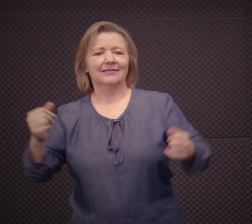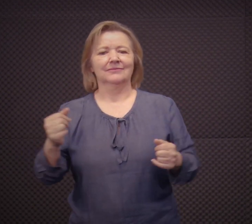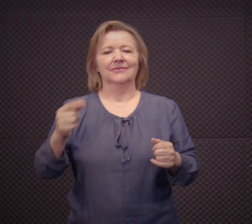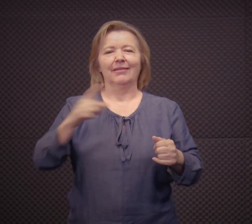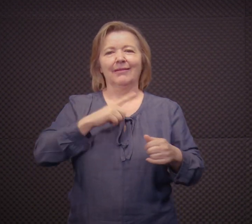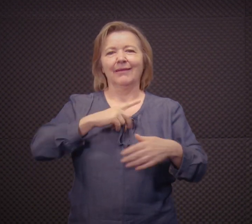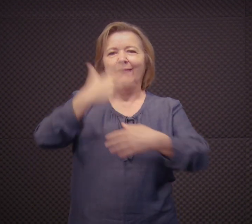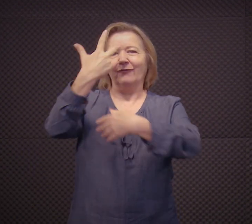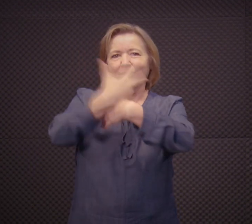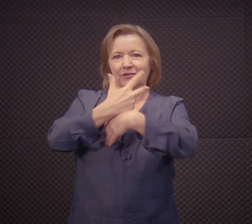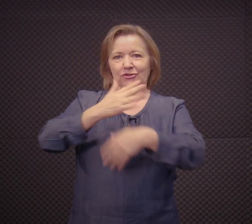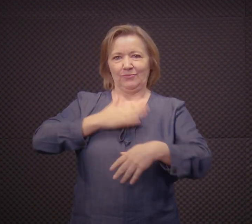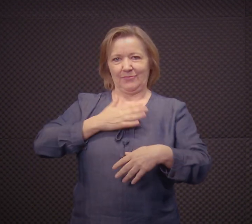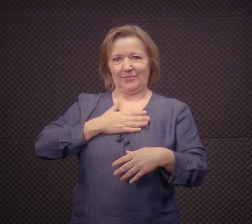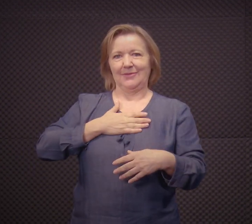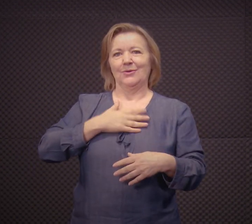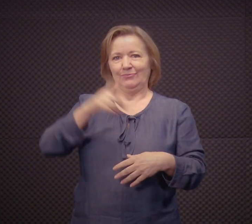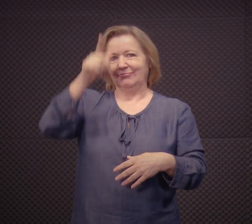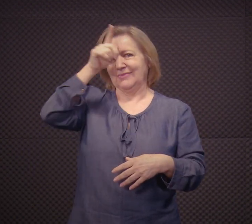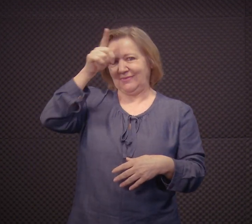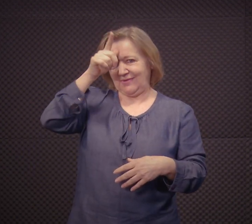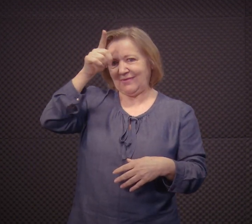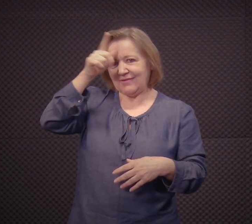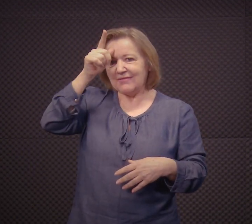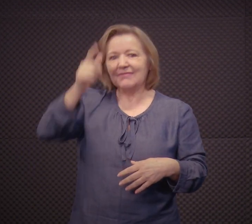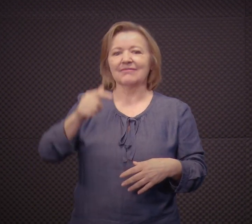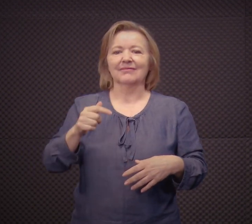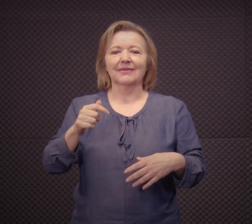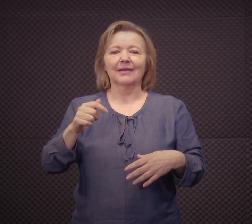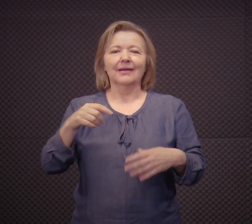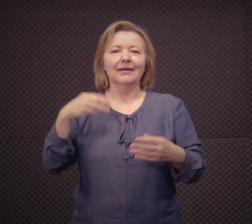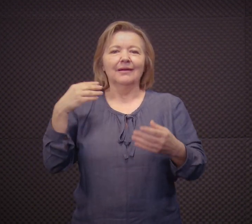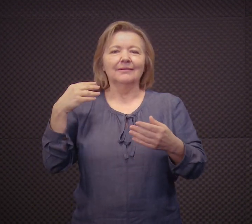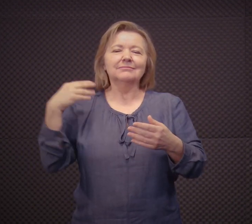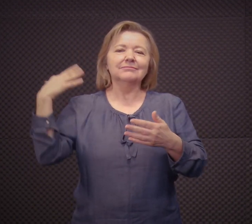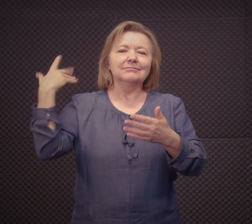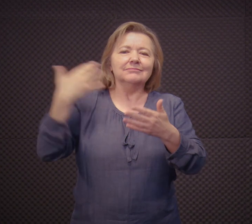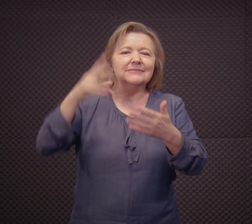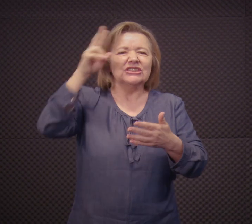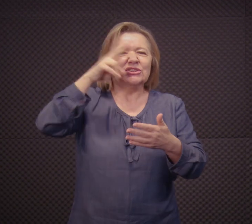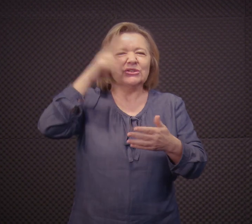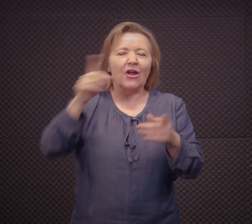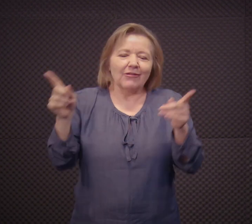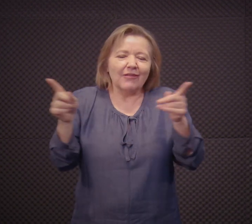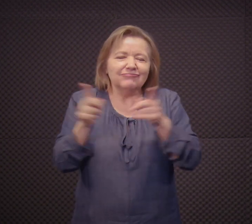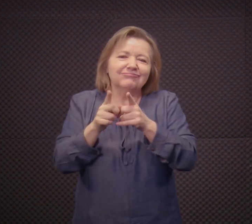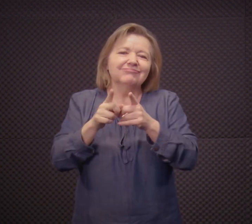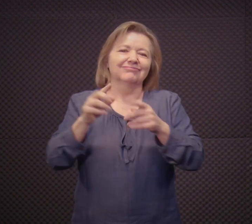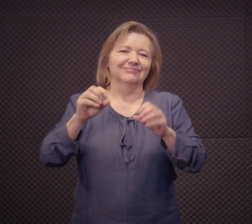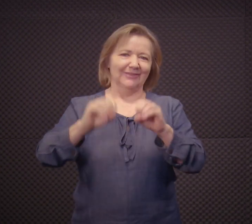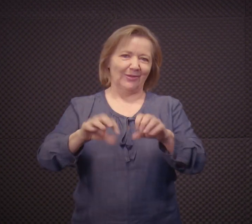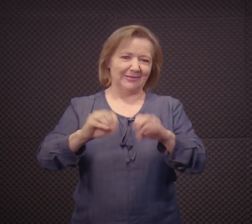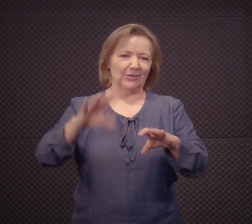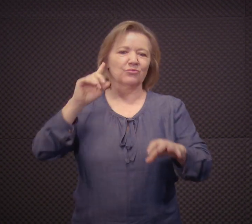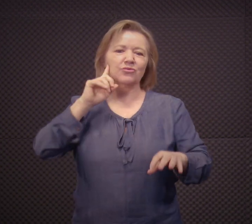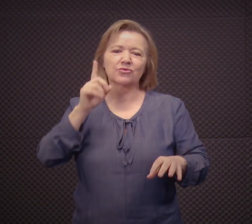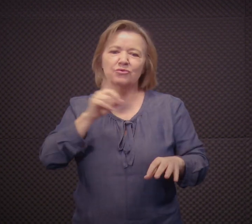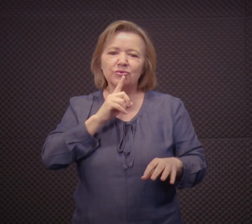Nós temos muitos materiais, né? Alguns vídeos que nós vamos estar colocando para vocês, com a